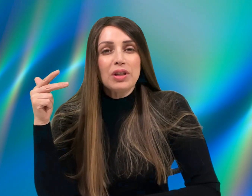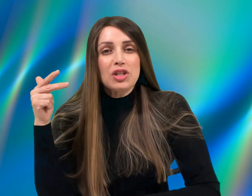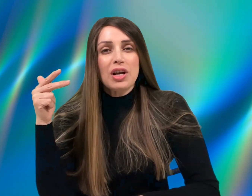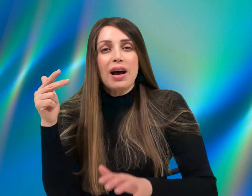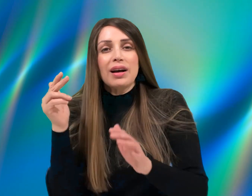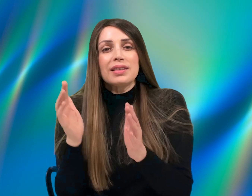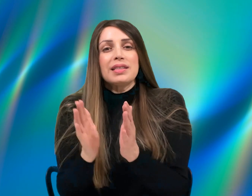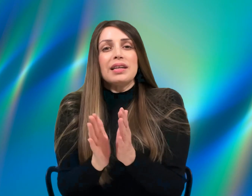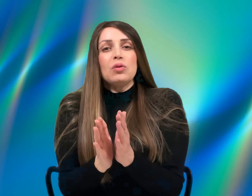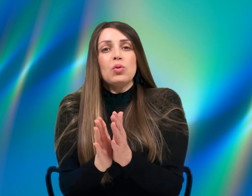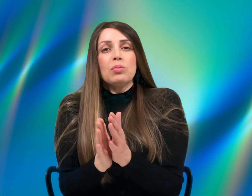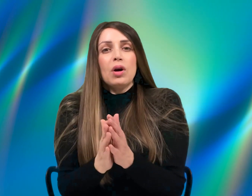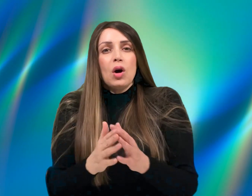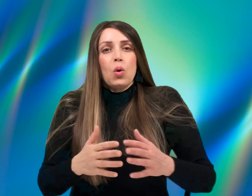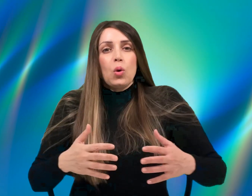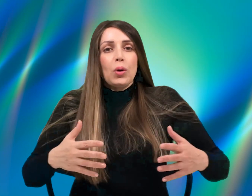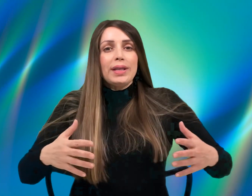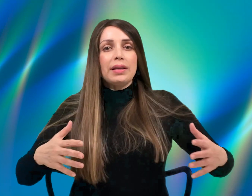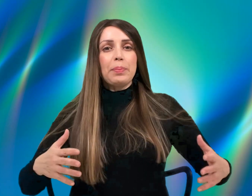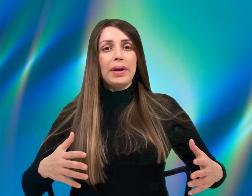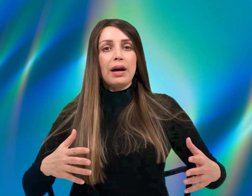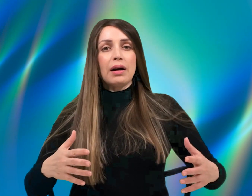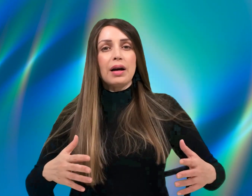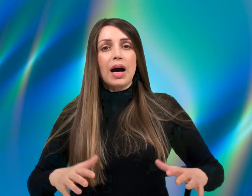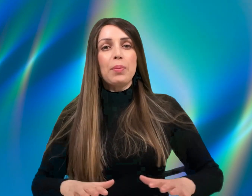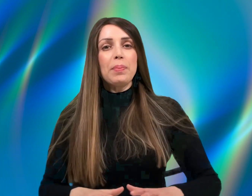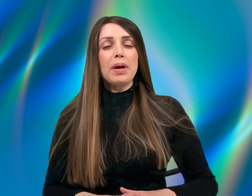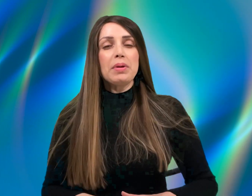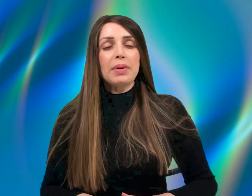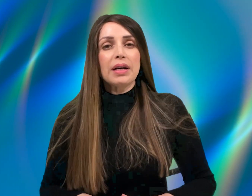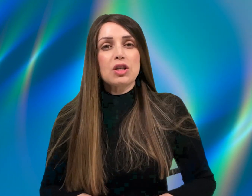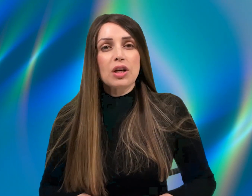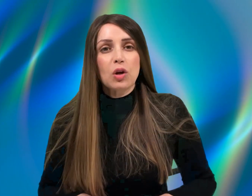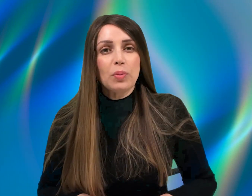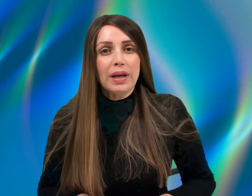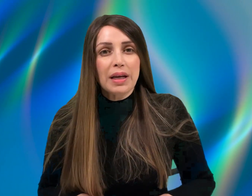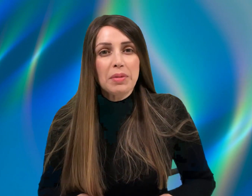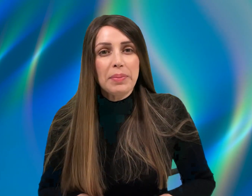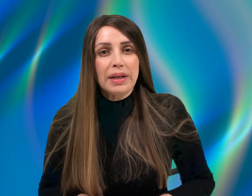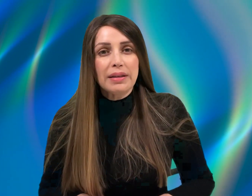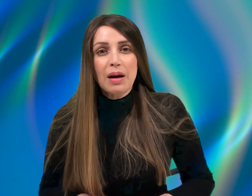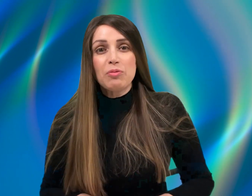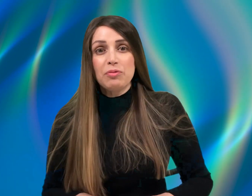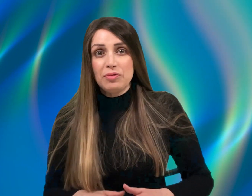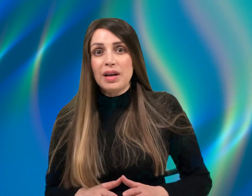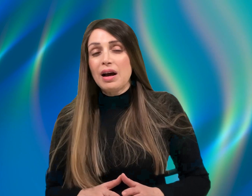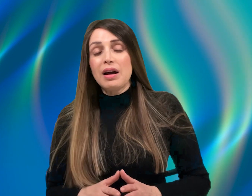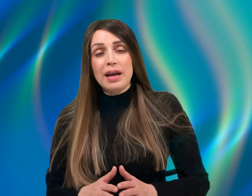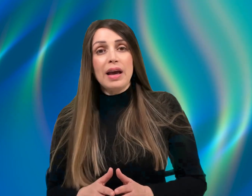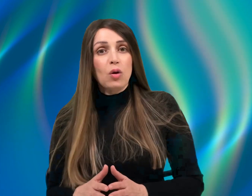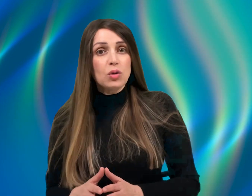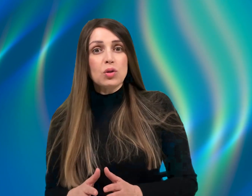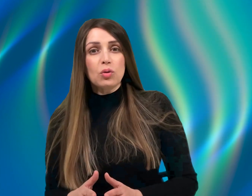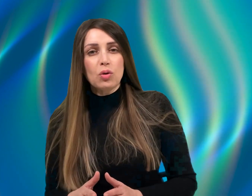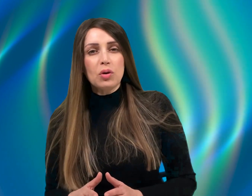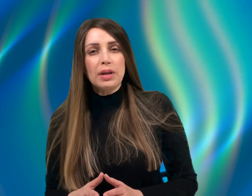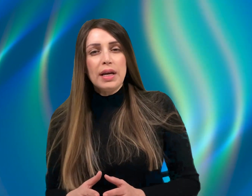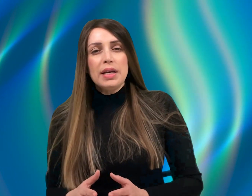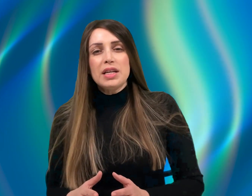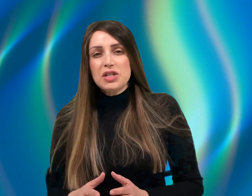נשאר צנום, הוא לא התנפח. הרבה פעמים אחרי שאנחנו מהירים לבן אדם והערות צודקות, יש